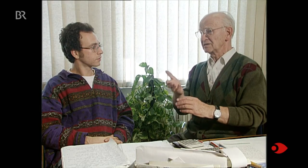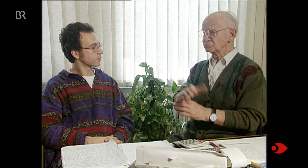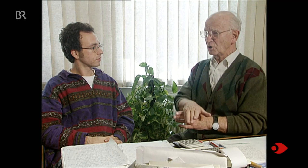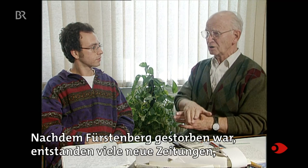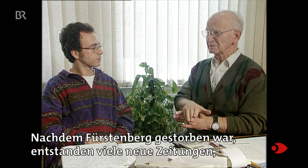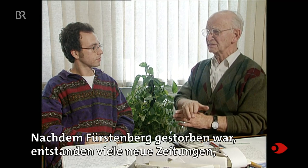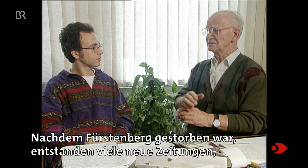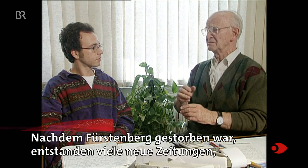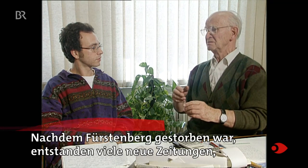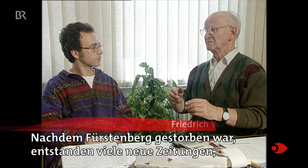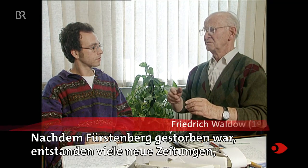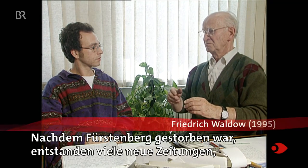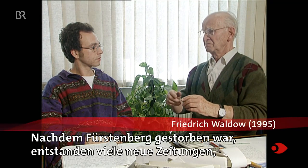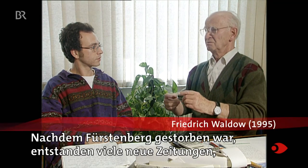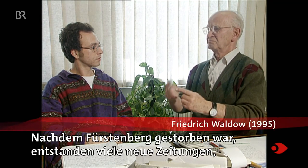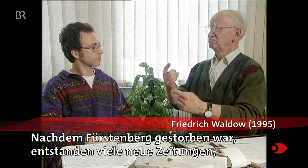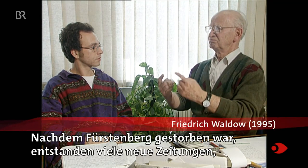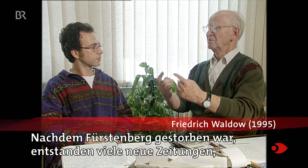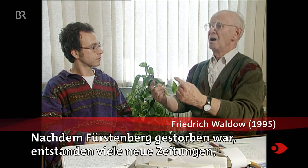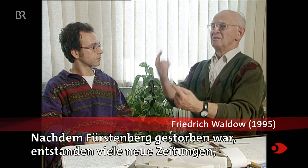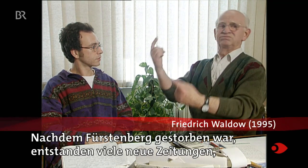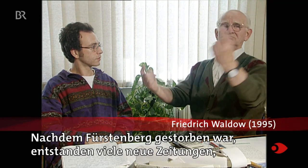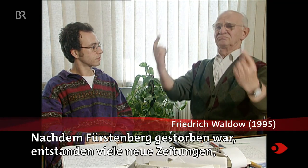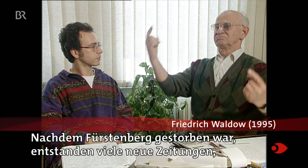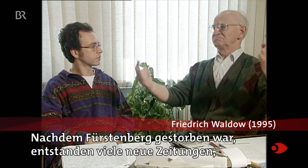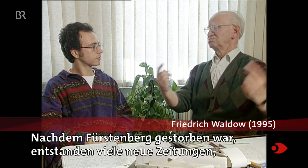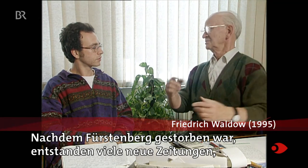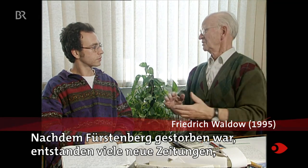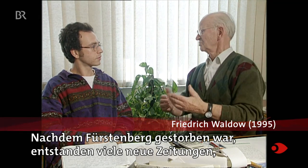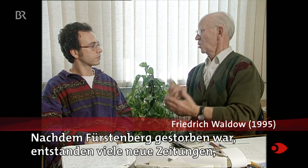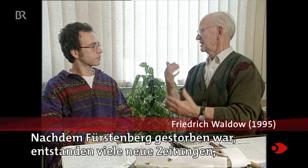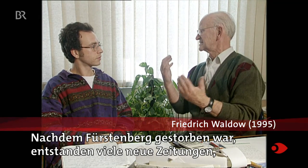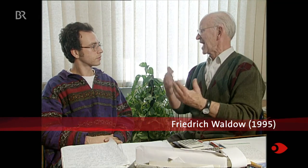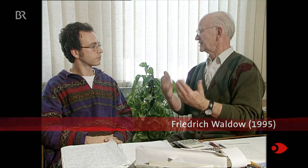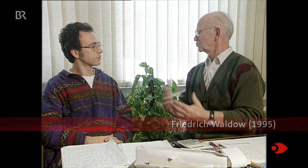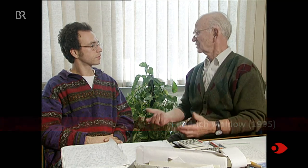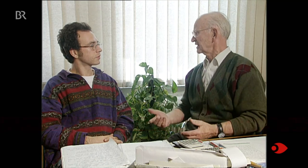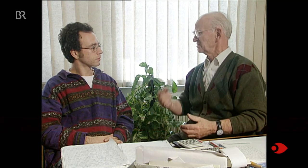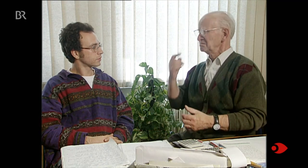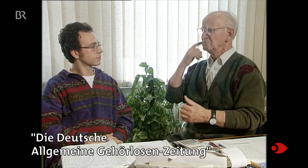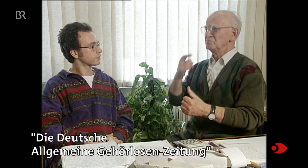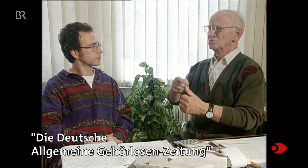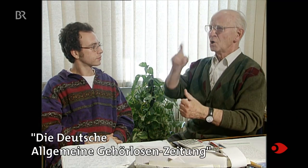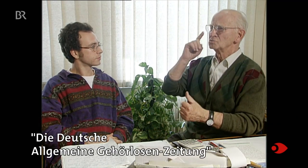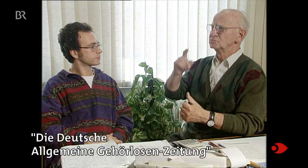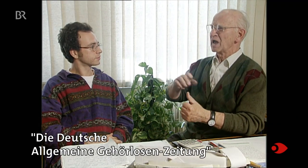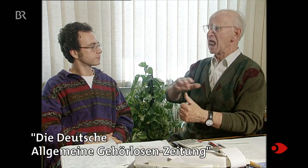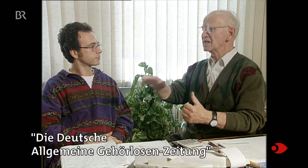Nachdem Fürstenberg gestorben war, entstanden viele neue Zeitungen. Die Deutsche Allgemeine